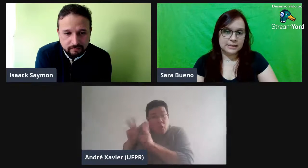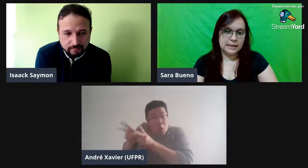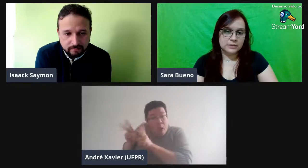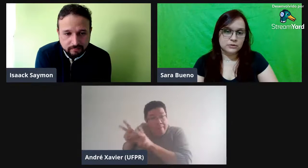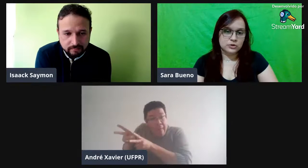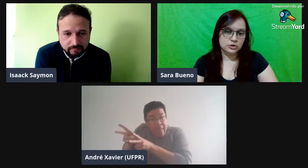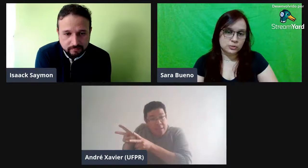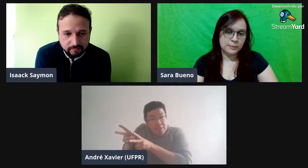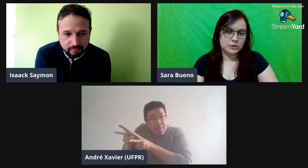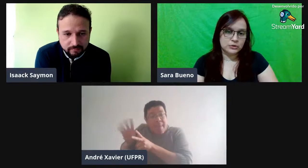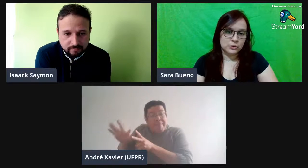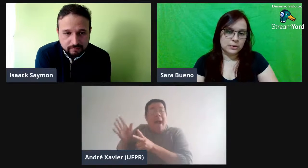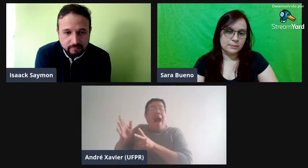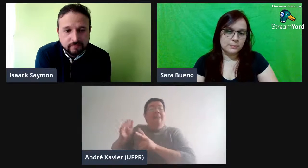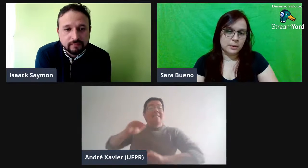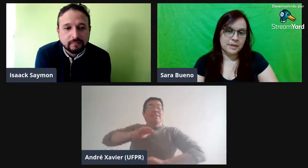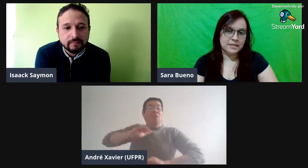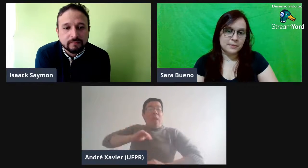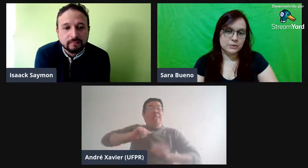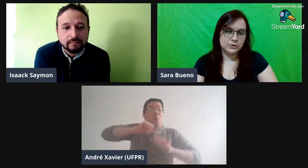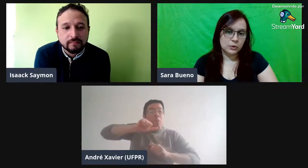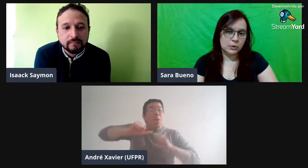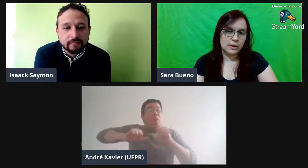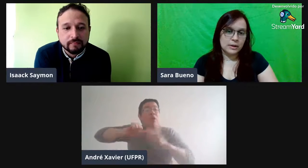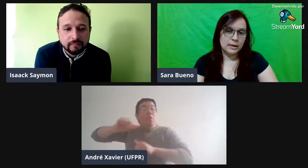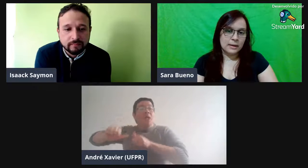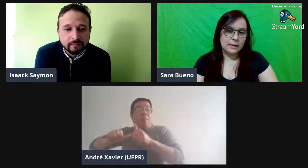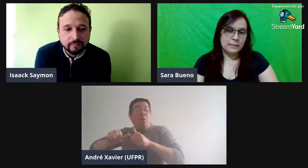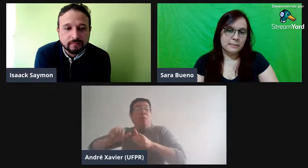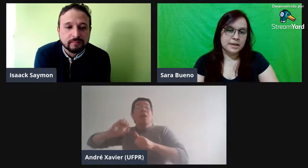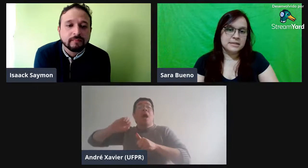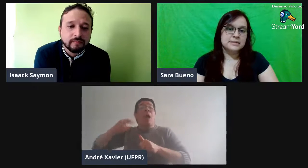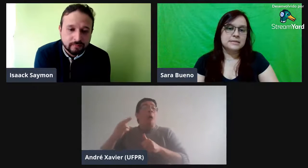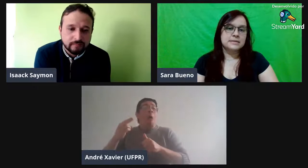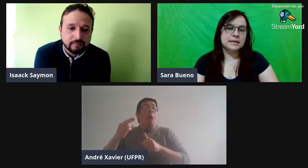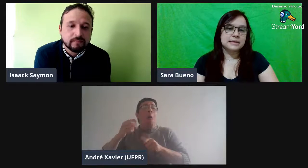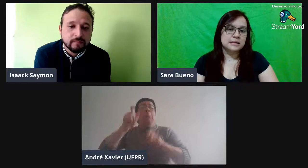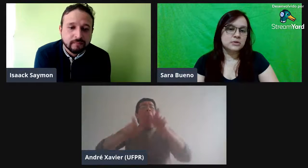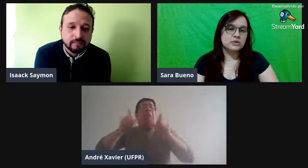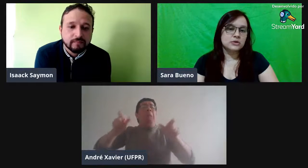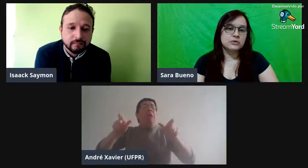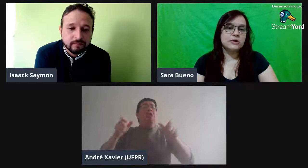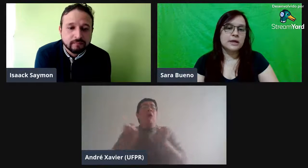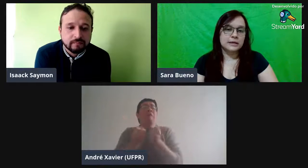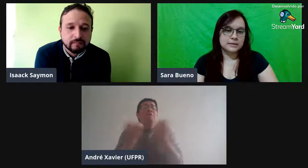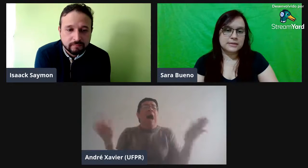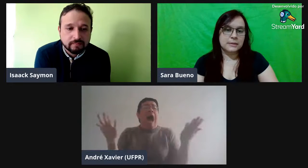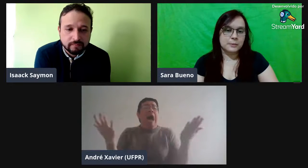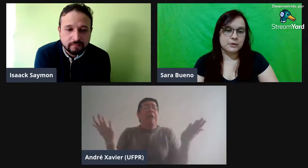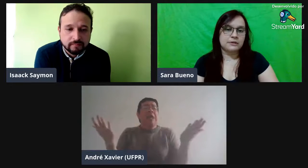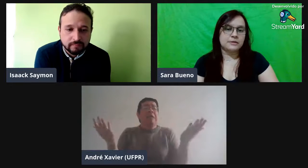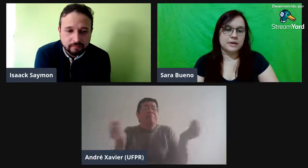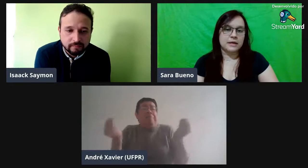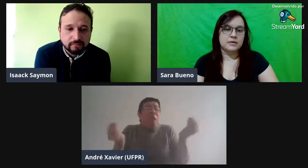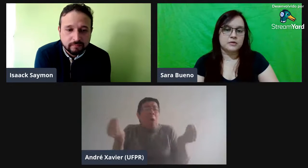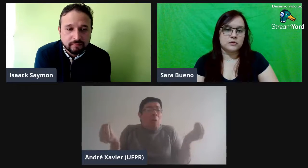dados de uma pessoa, uma mesma pessoa, mas tem que ser em situações diferentes, né, para poder avaliar isso.